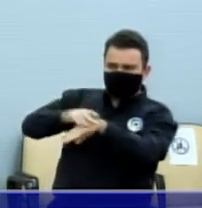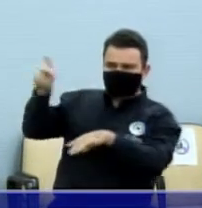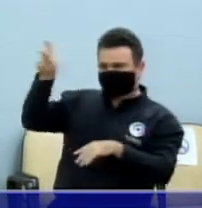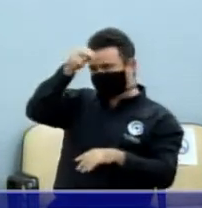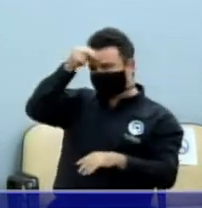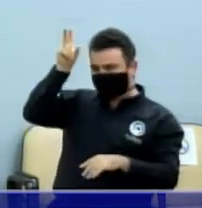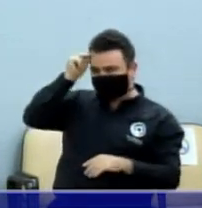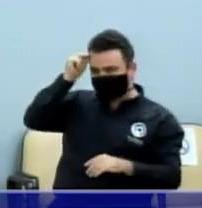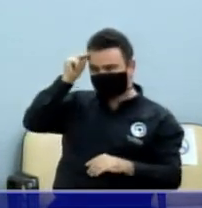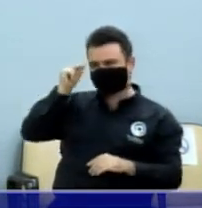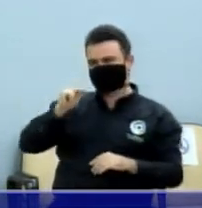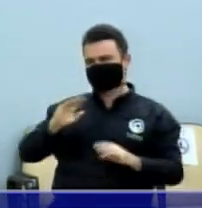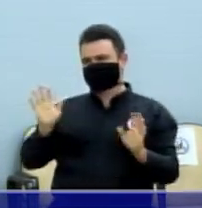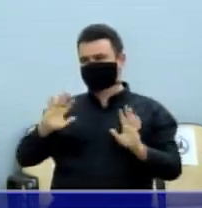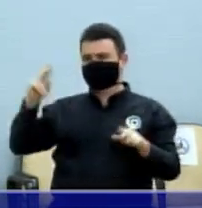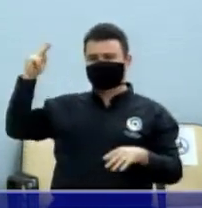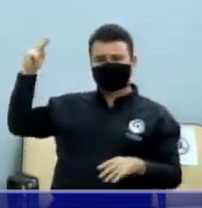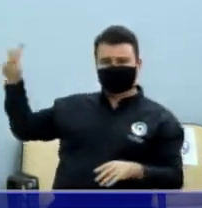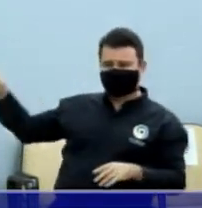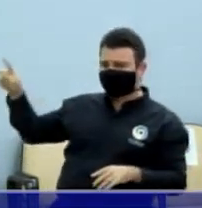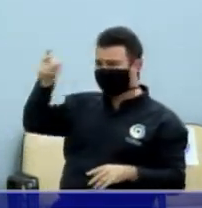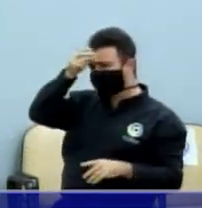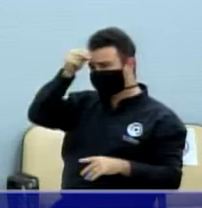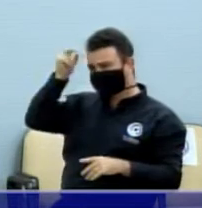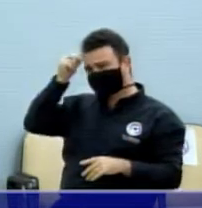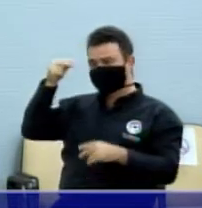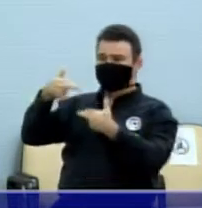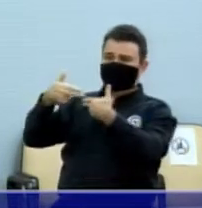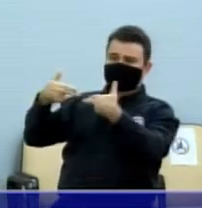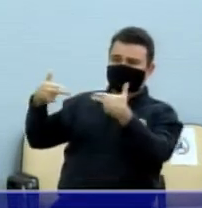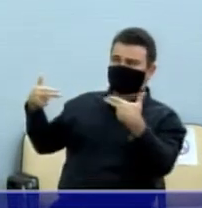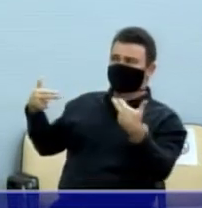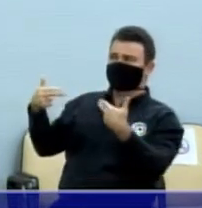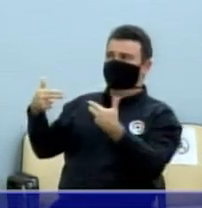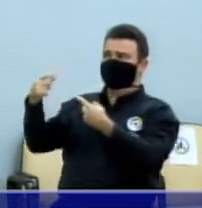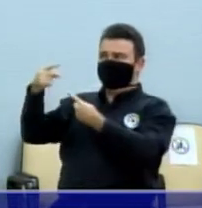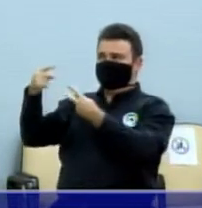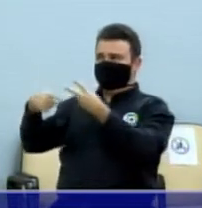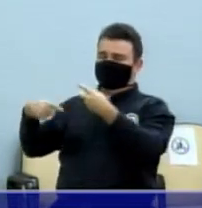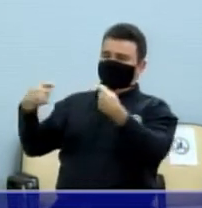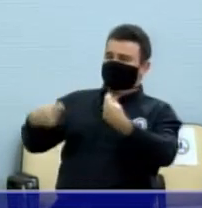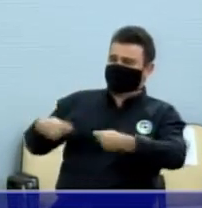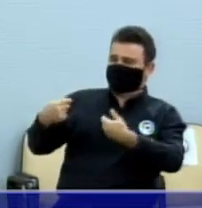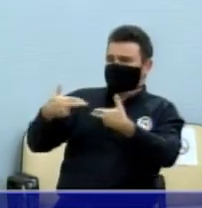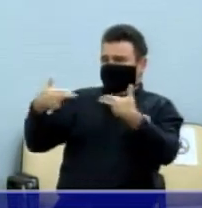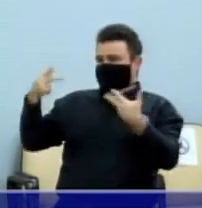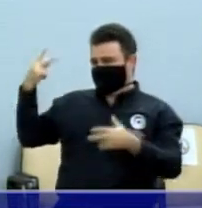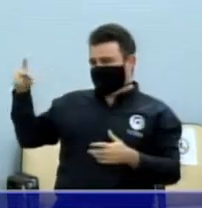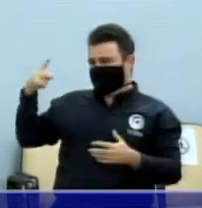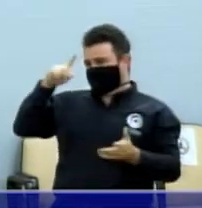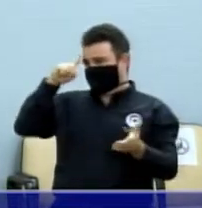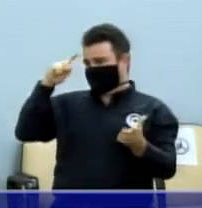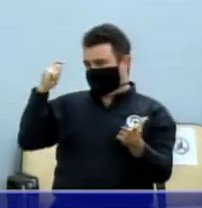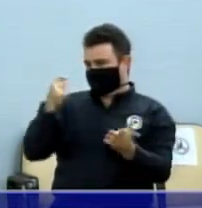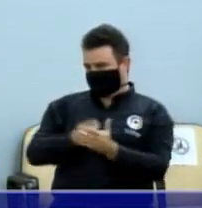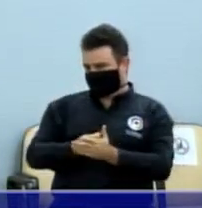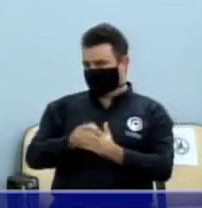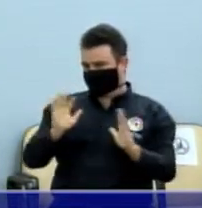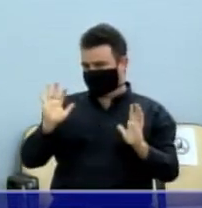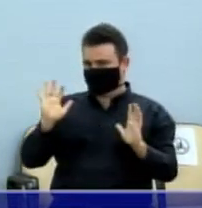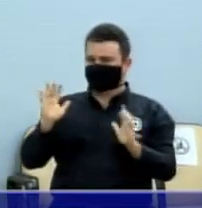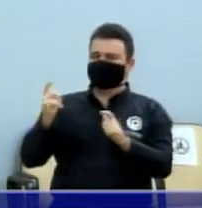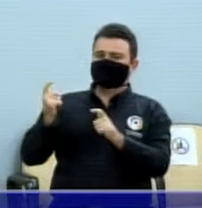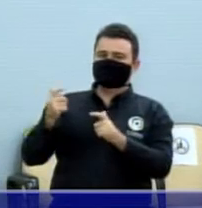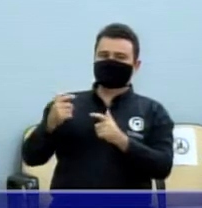resolvem burlar a lei, falar que dá despesa aos cofres públicos e